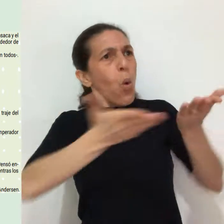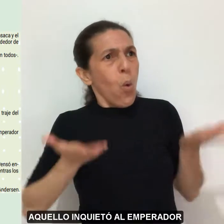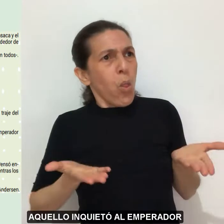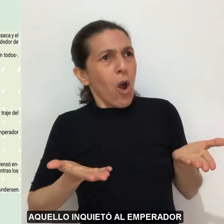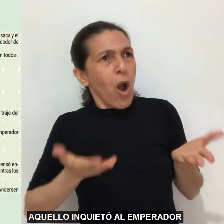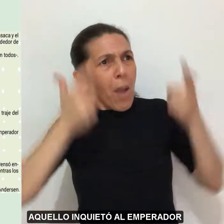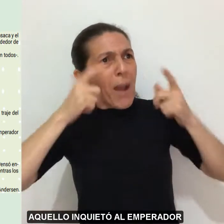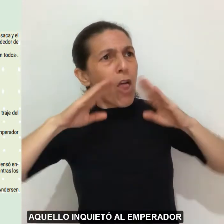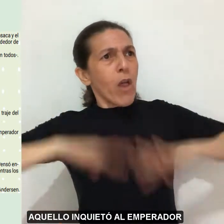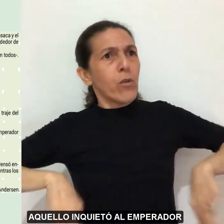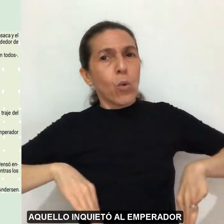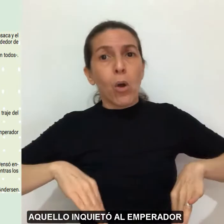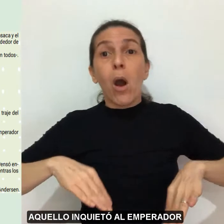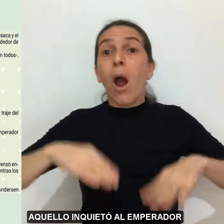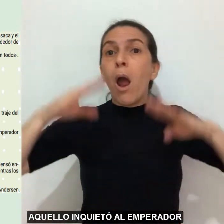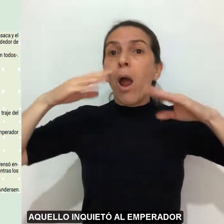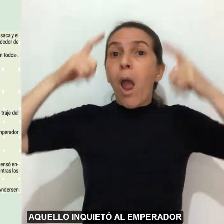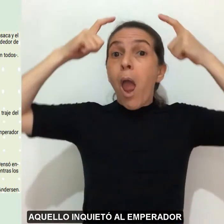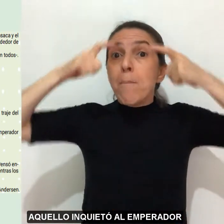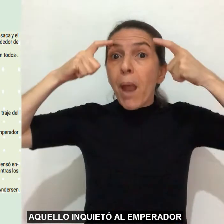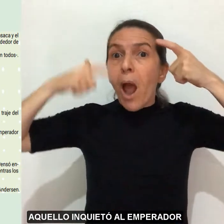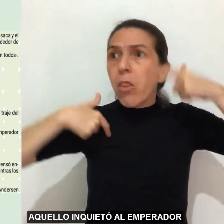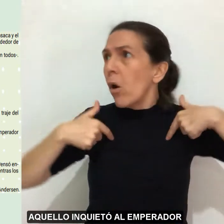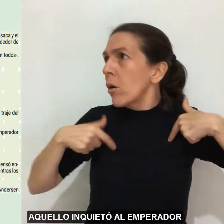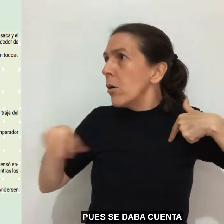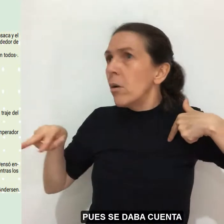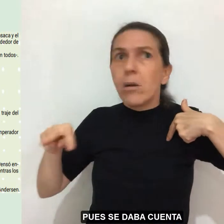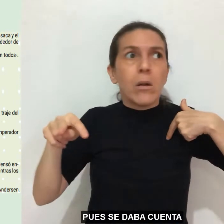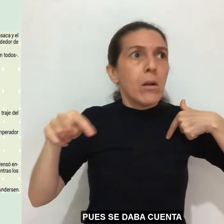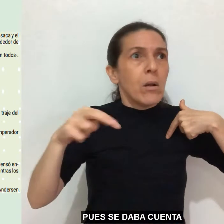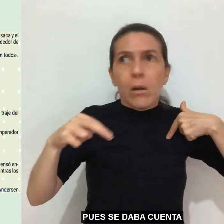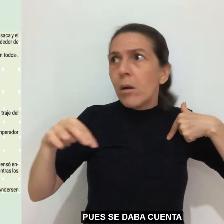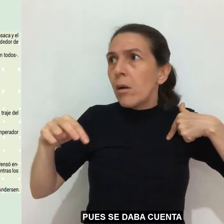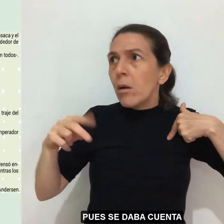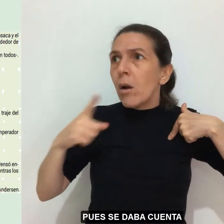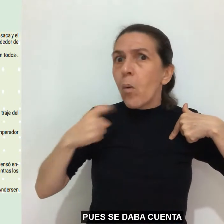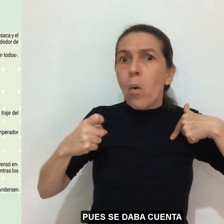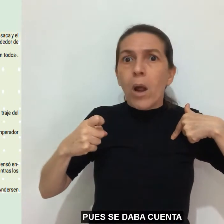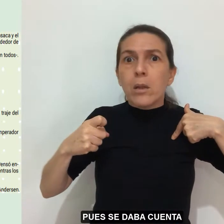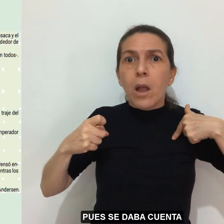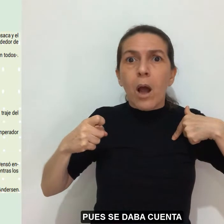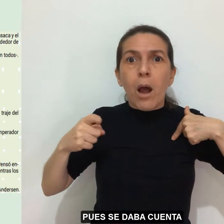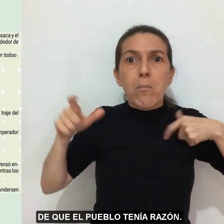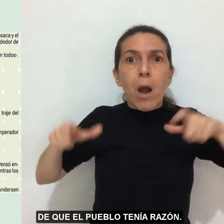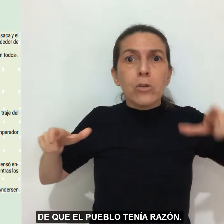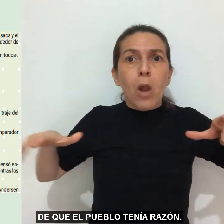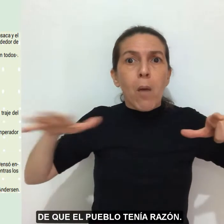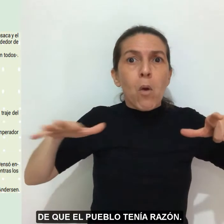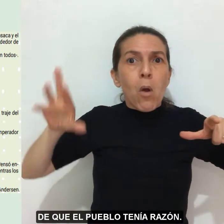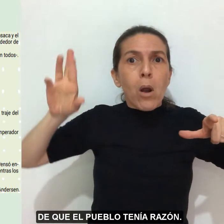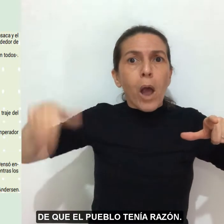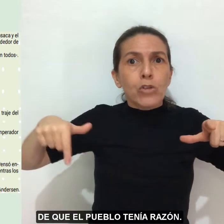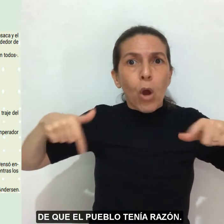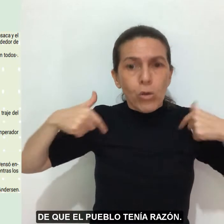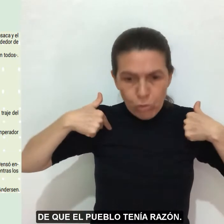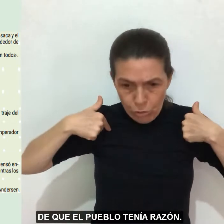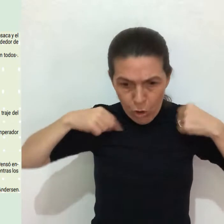—Aquello inquietó al emperador, pues se daba cuenta de que el pueblo tenía razón.